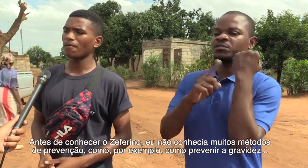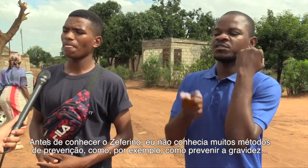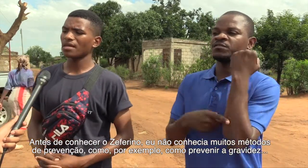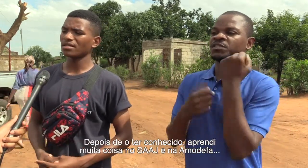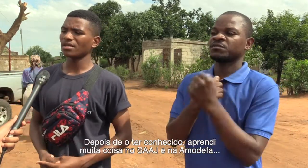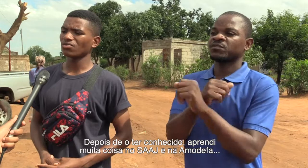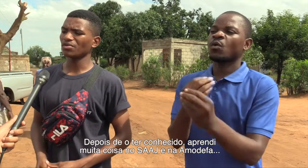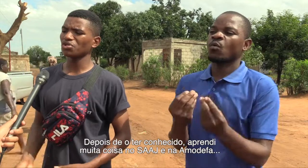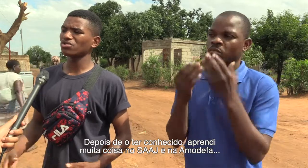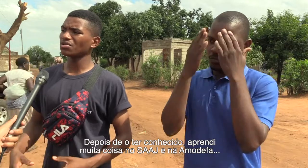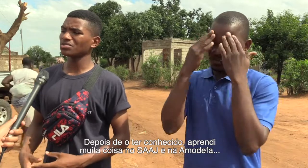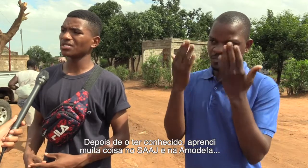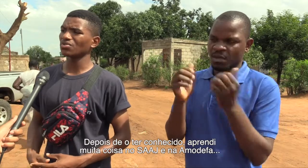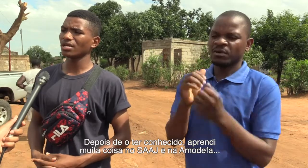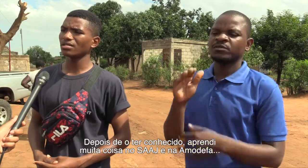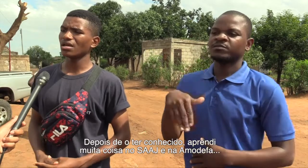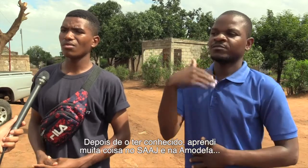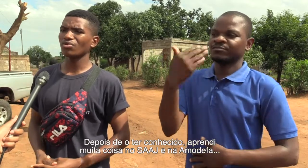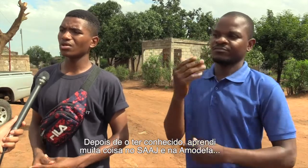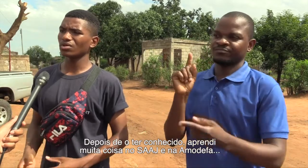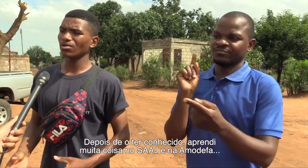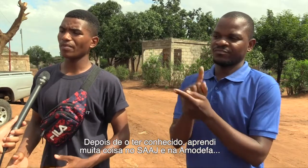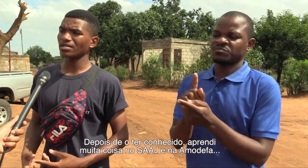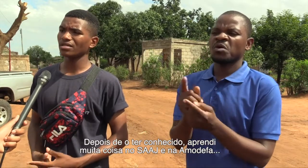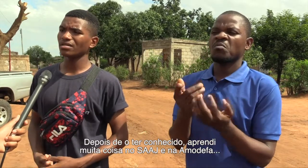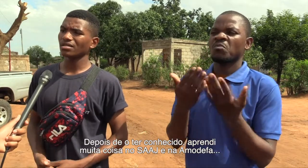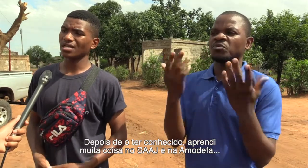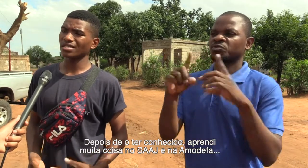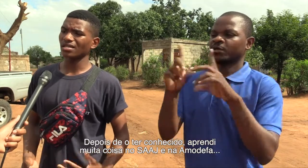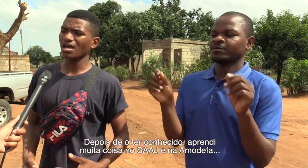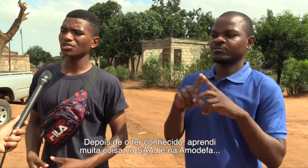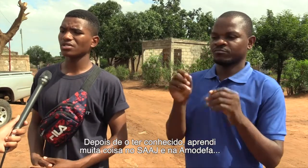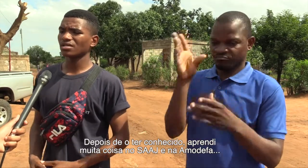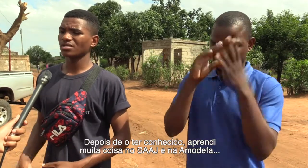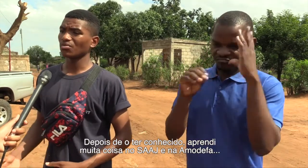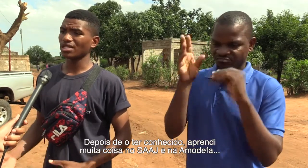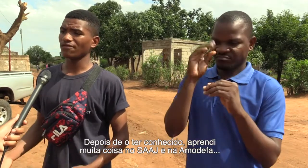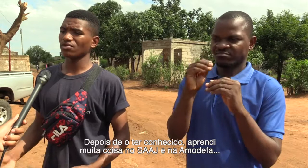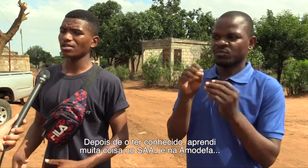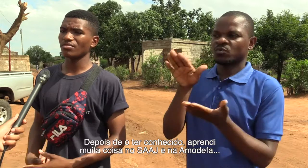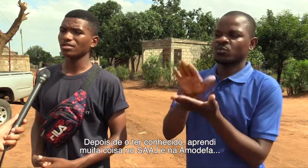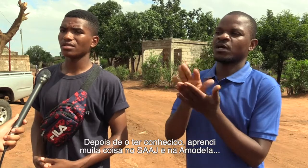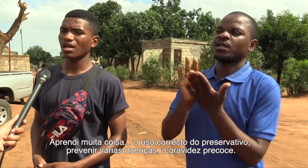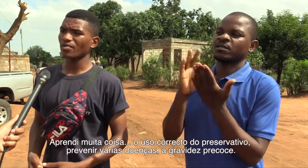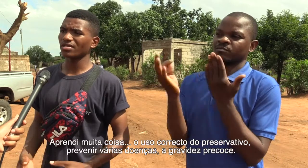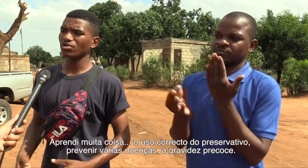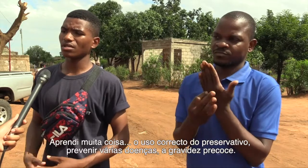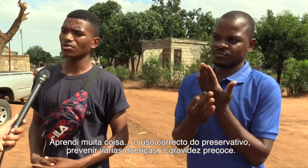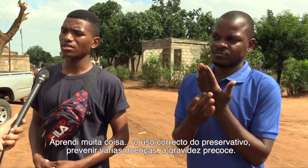Então, depois de eu ter conhecido ele, muita coisa eu aprendi lá na SAGE, na modefa totalmente. Aprendi muita coisa.